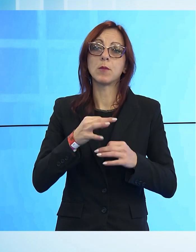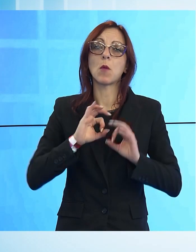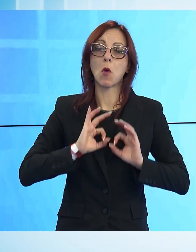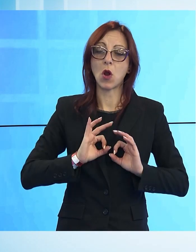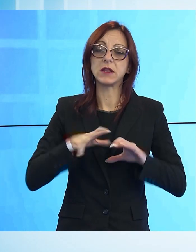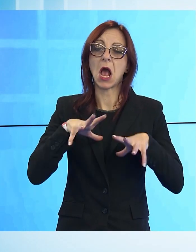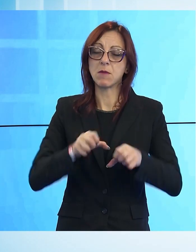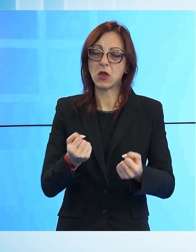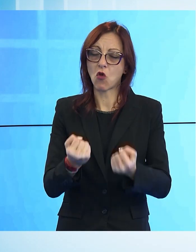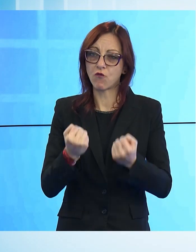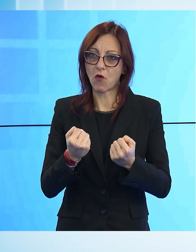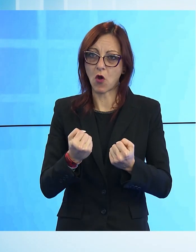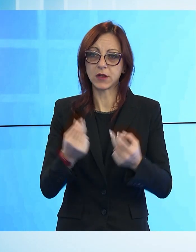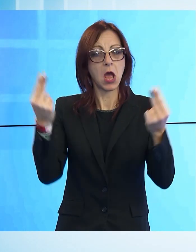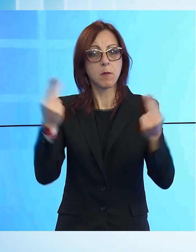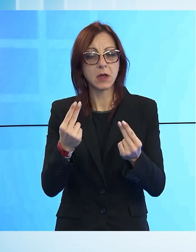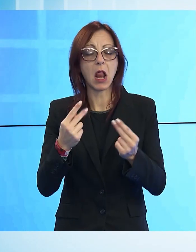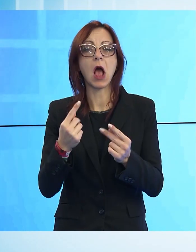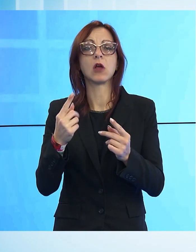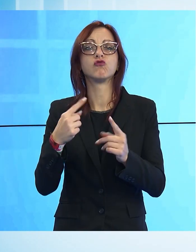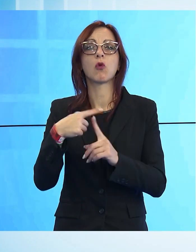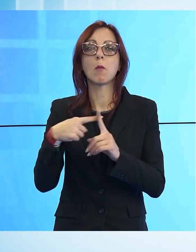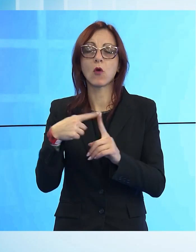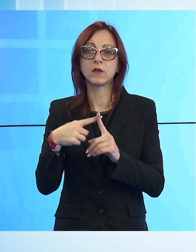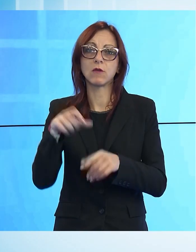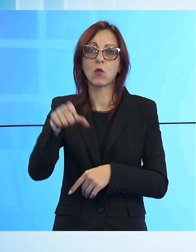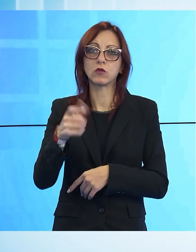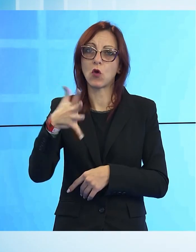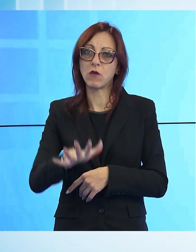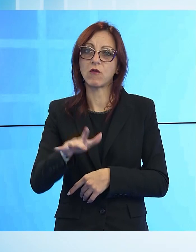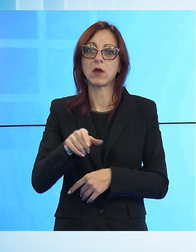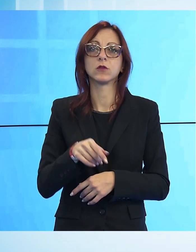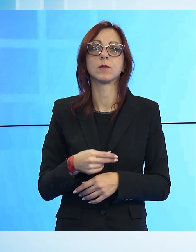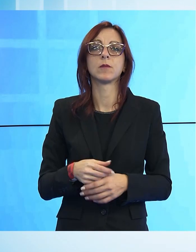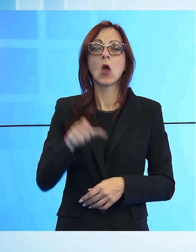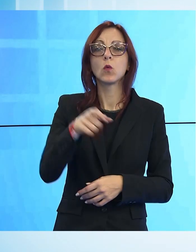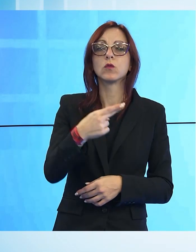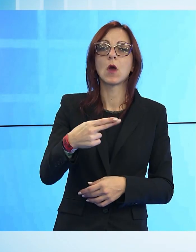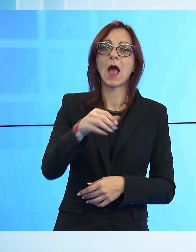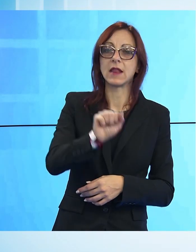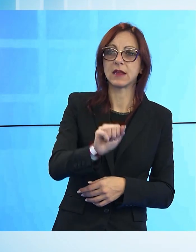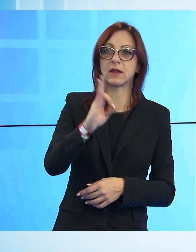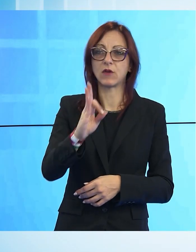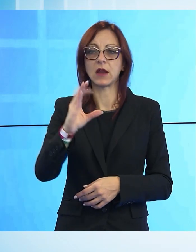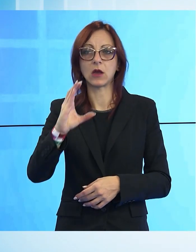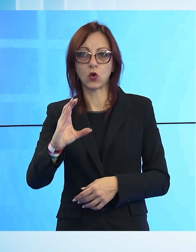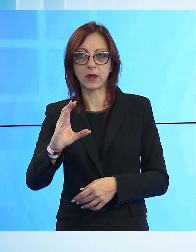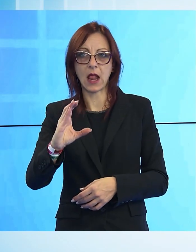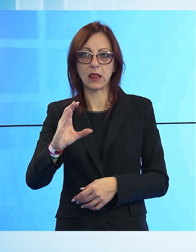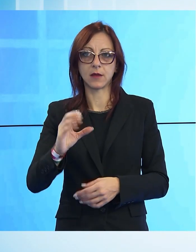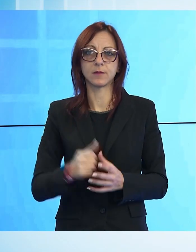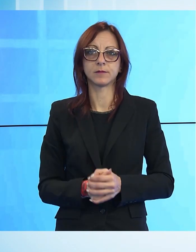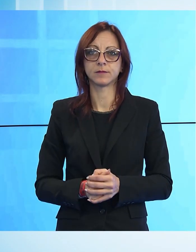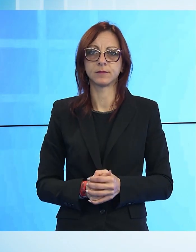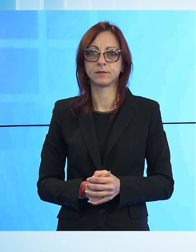bilancio positivo anche da parte del questore Alessandra Faranda Cordella. Beh, si sono finiti, un bel